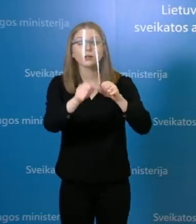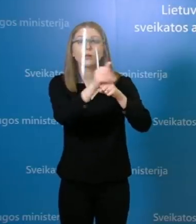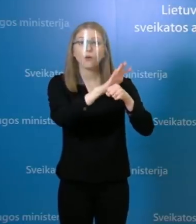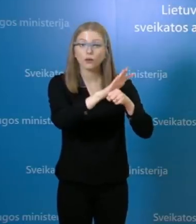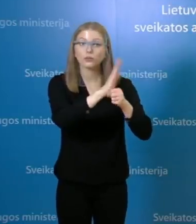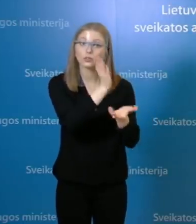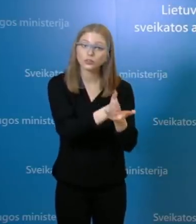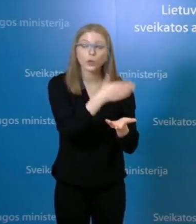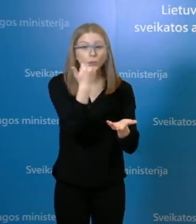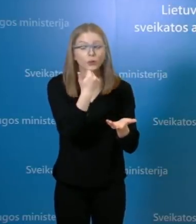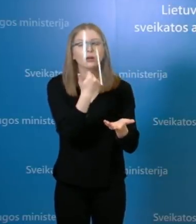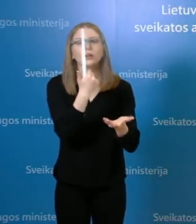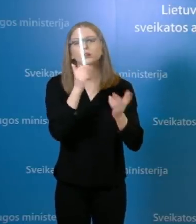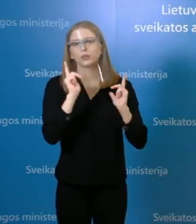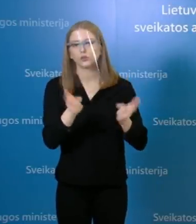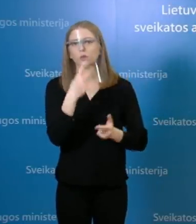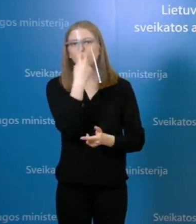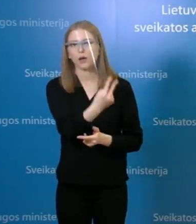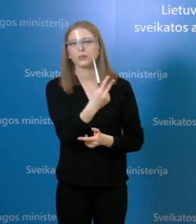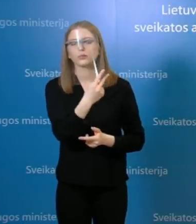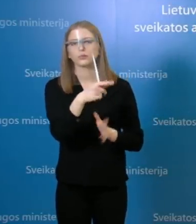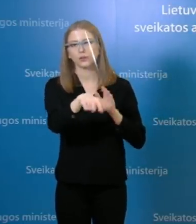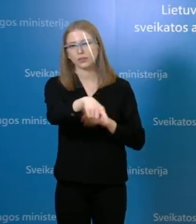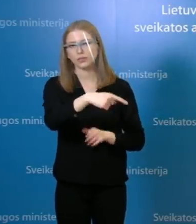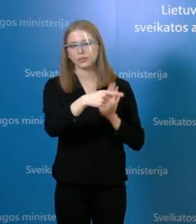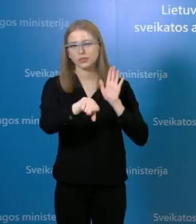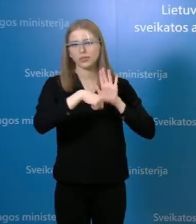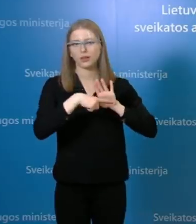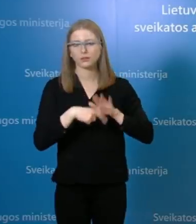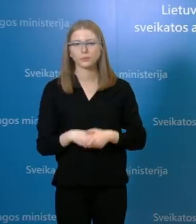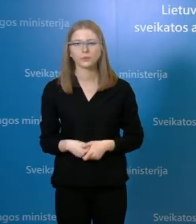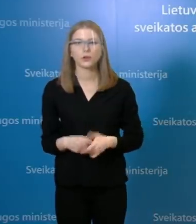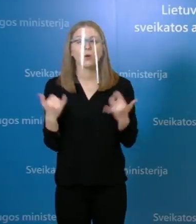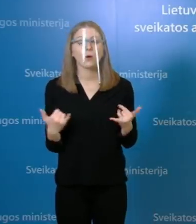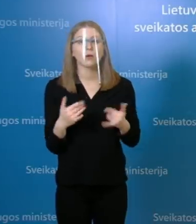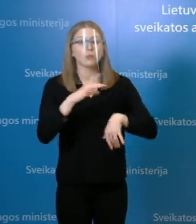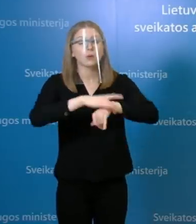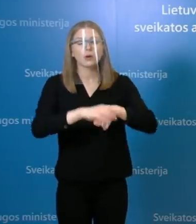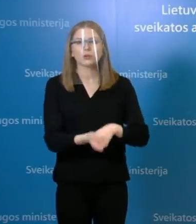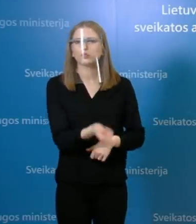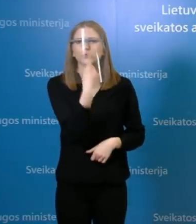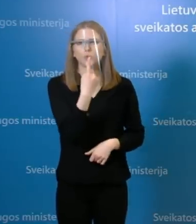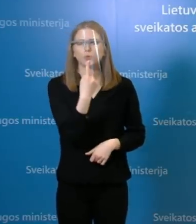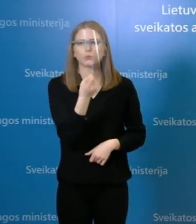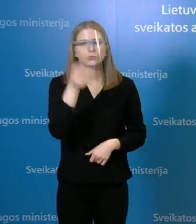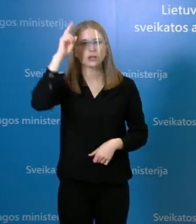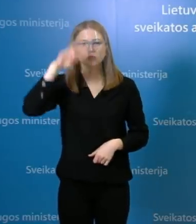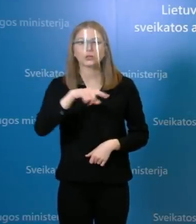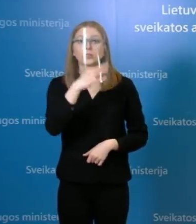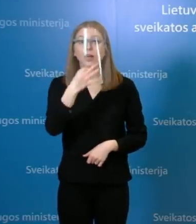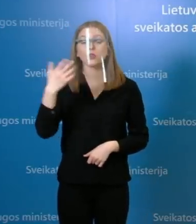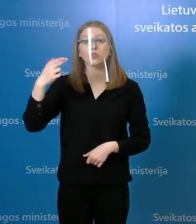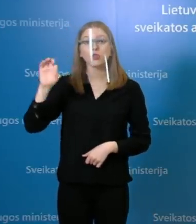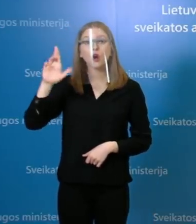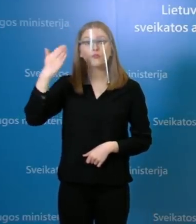neigiami. Aplinkybės, kaip asmo užsikrėte COVID-19, nėra aiškios. Asmo minėjau, kad lankėsi parduotuvėje Norfoje